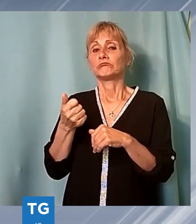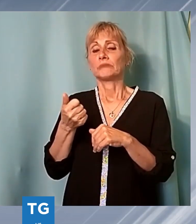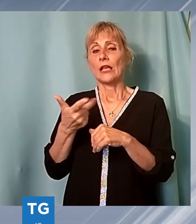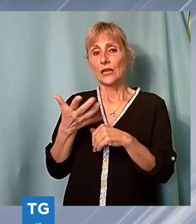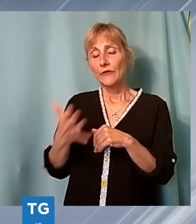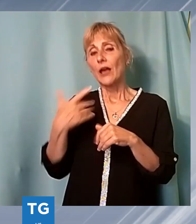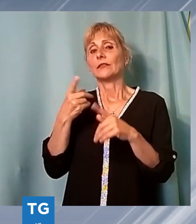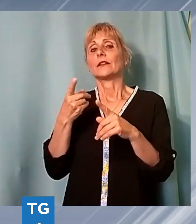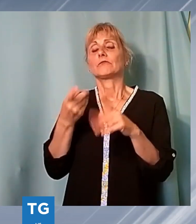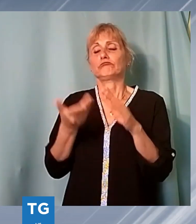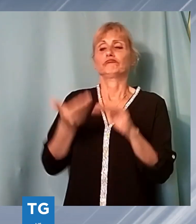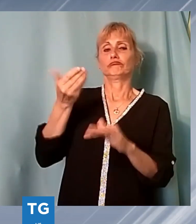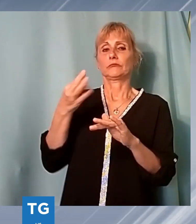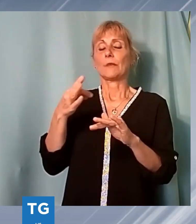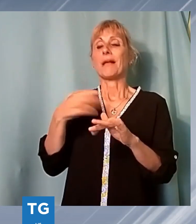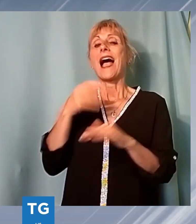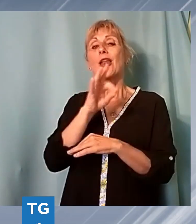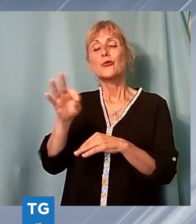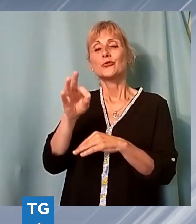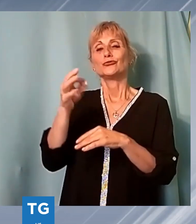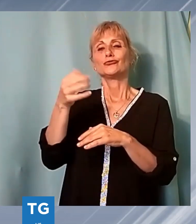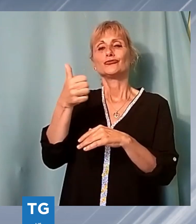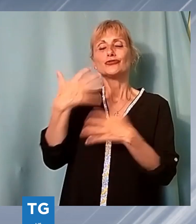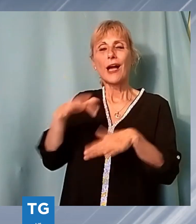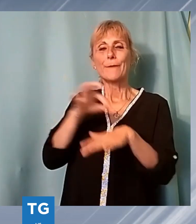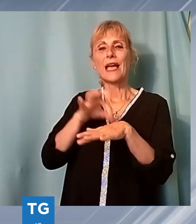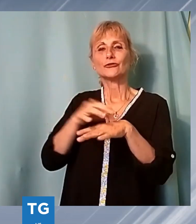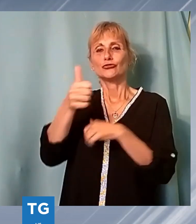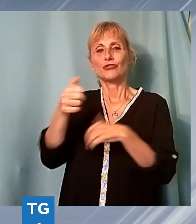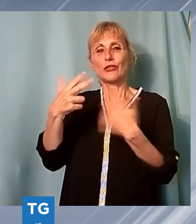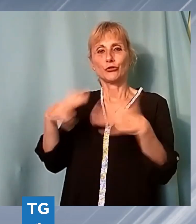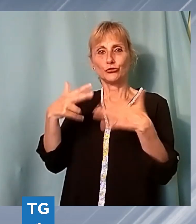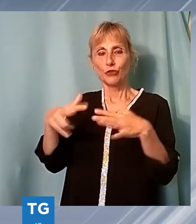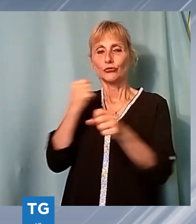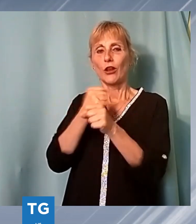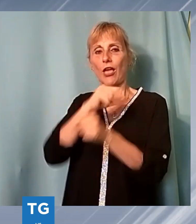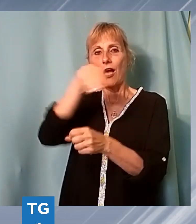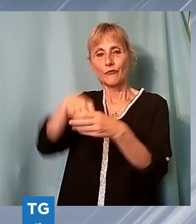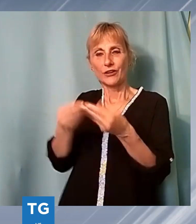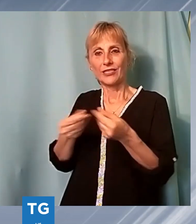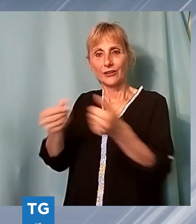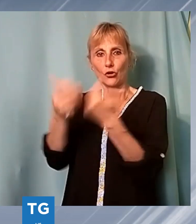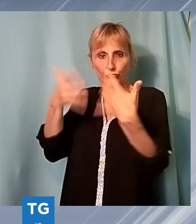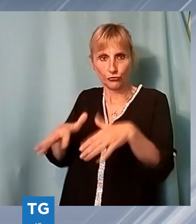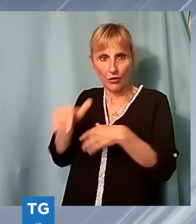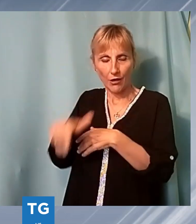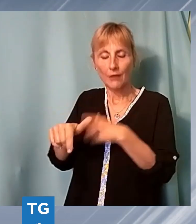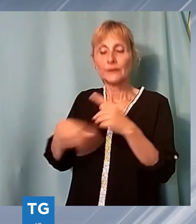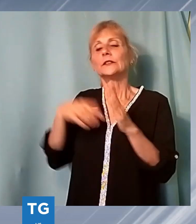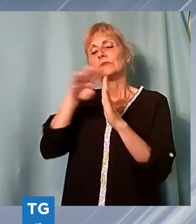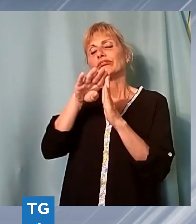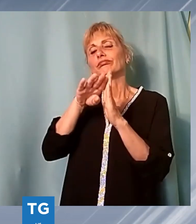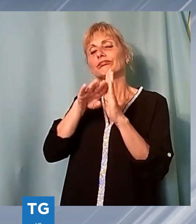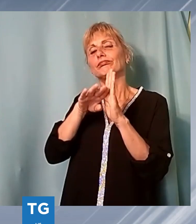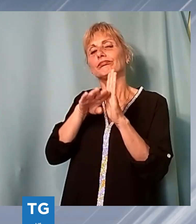sono già medici del 118 e quindi che magari lavorano già nel territorio. Stiamo scorrendo questa graduatoria, due le abbiamo